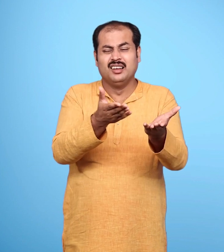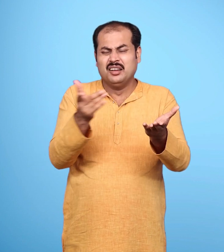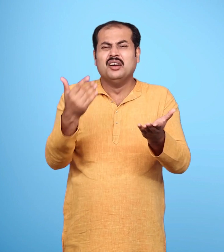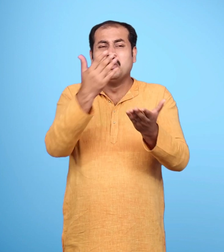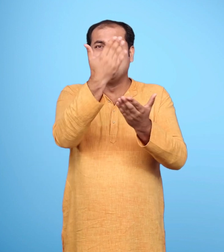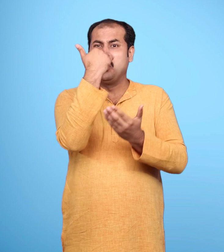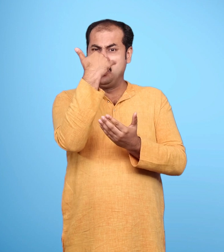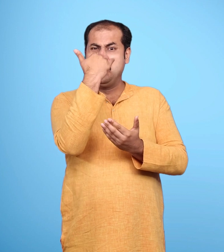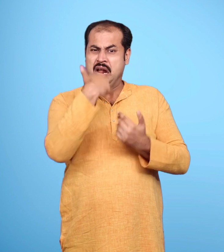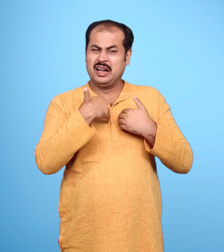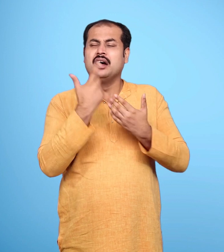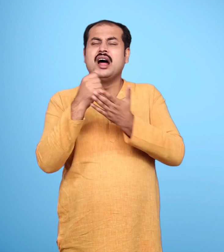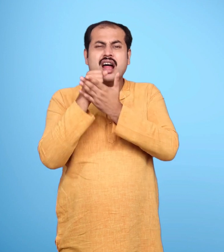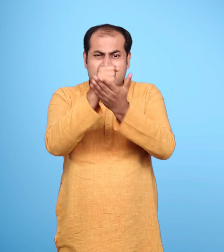उन्होंने सहायता के लिए पुकारा है